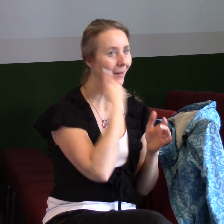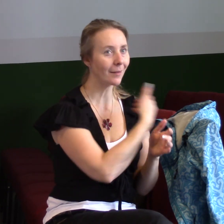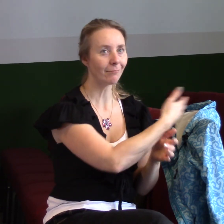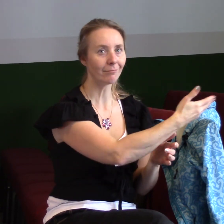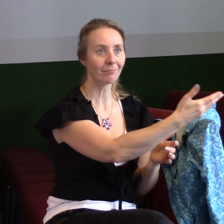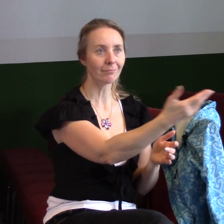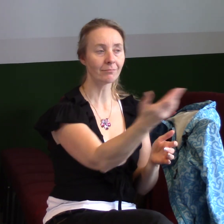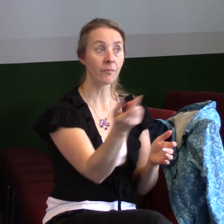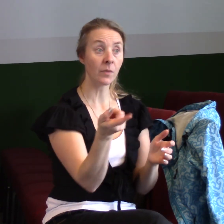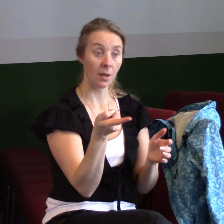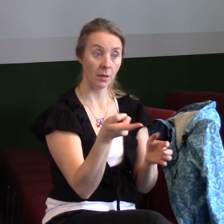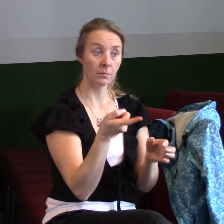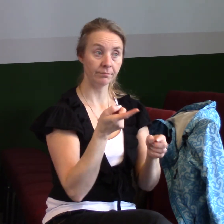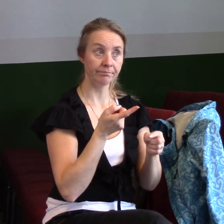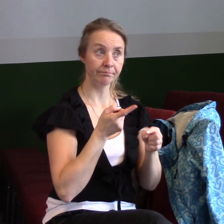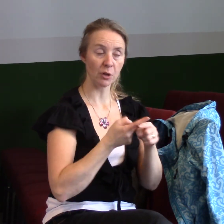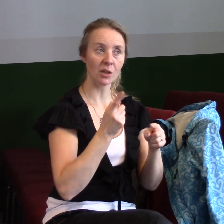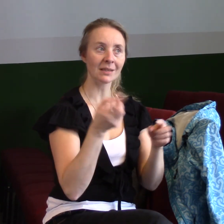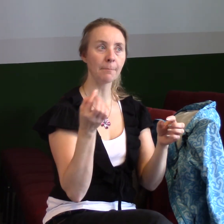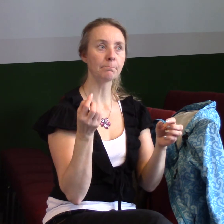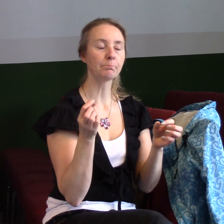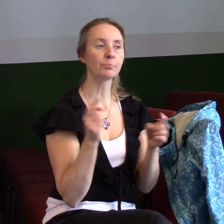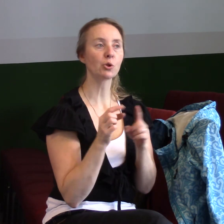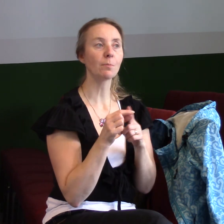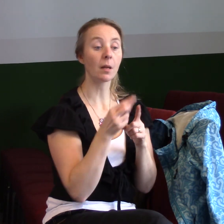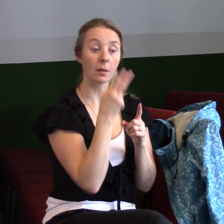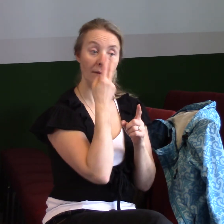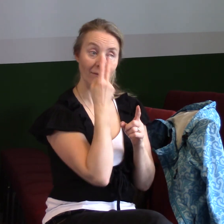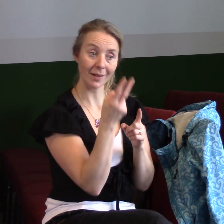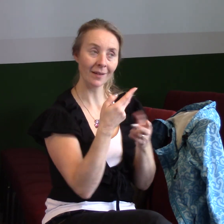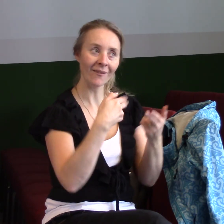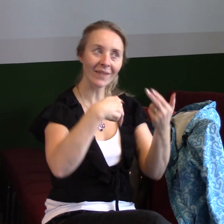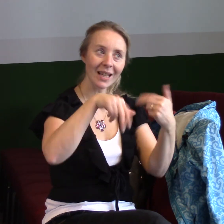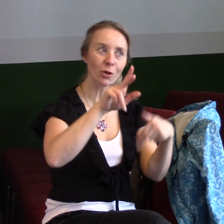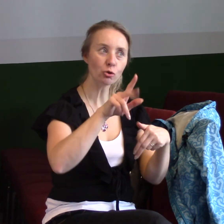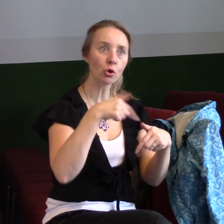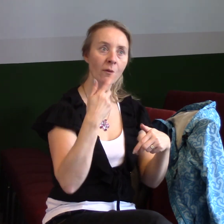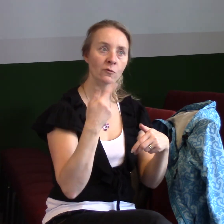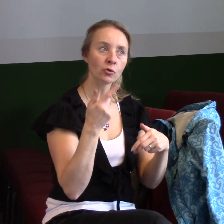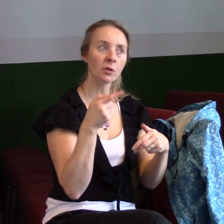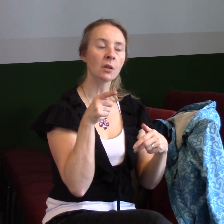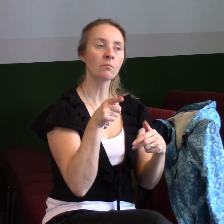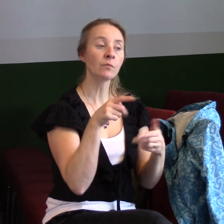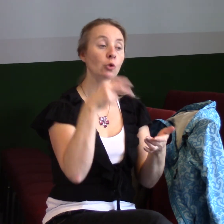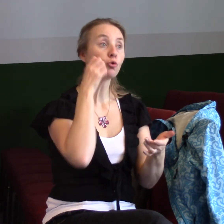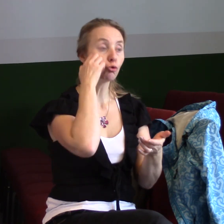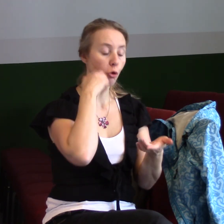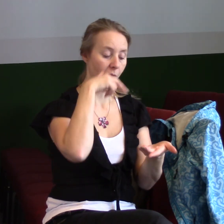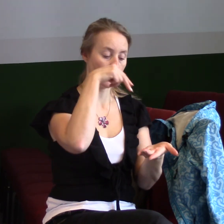případy, tak v těch konkrétních případech je vidět, že většinou to vždycky souviselo s postojem toho člověka, že on se ke